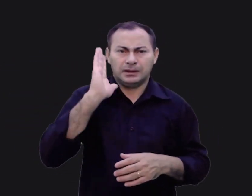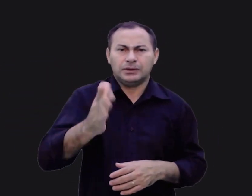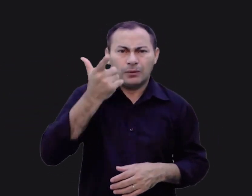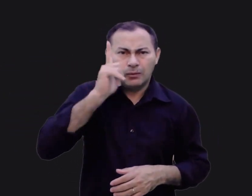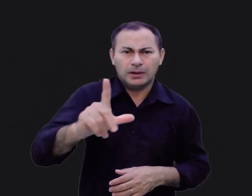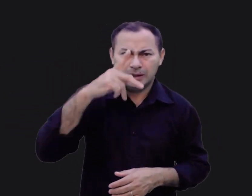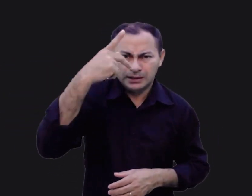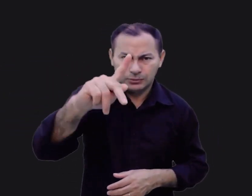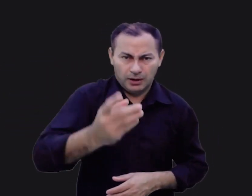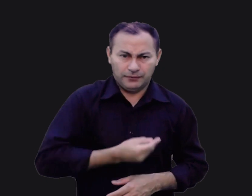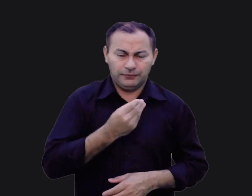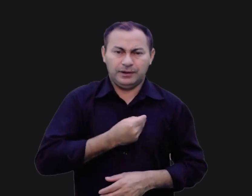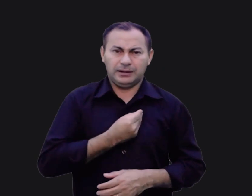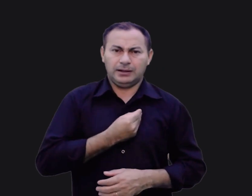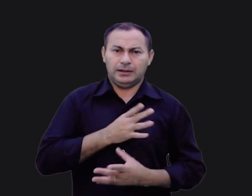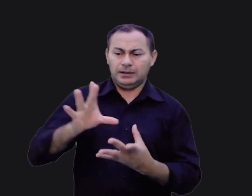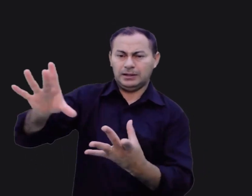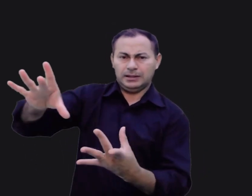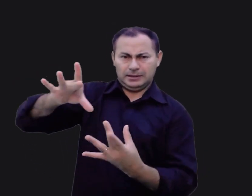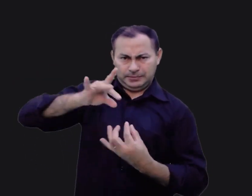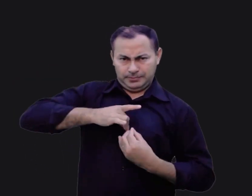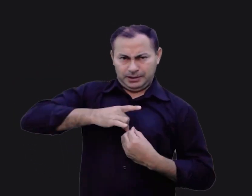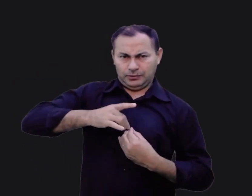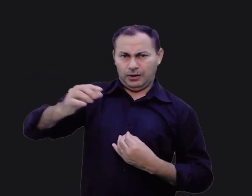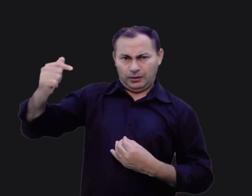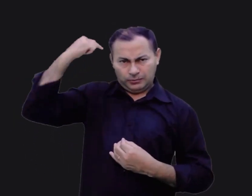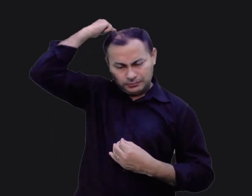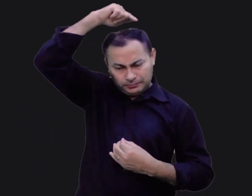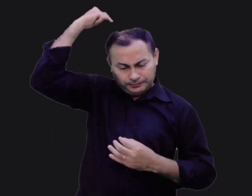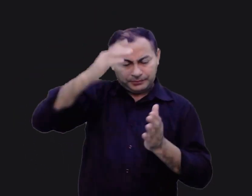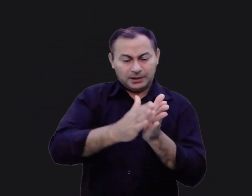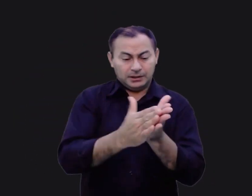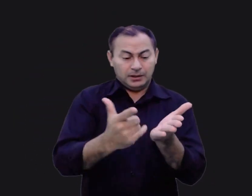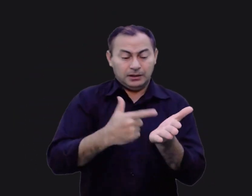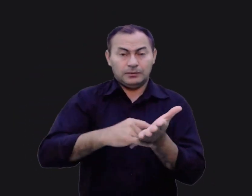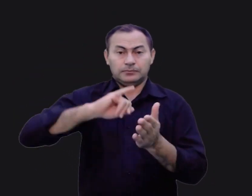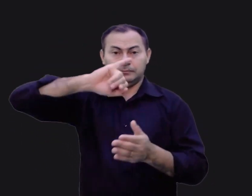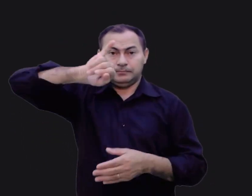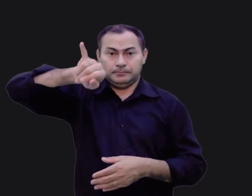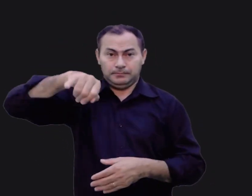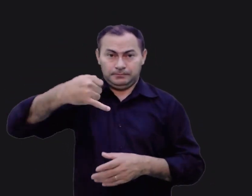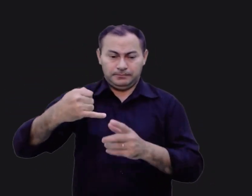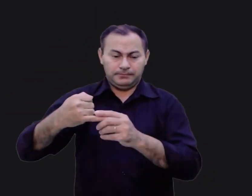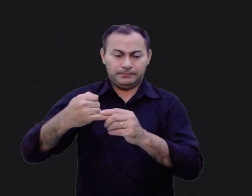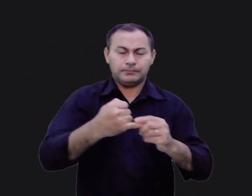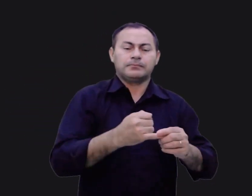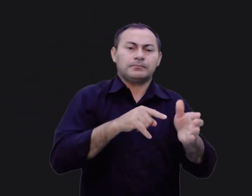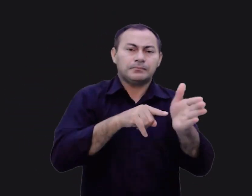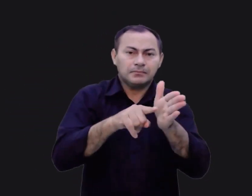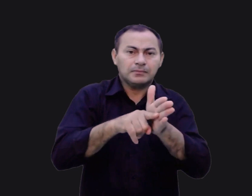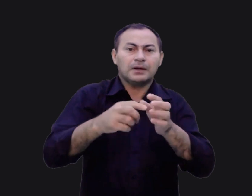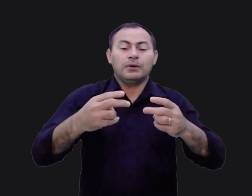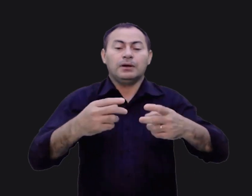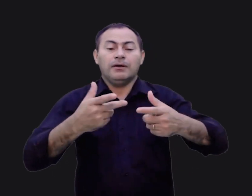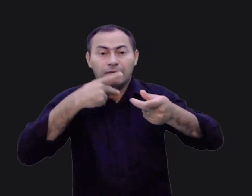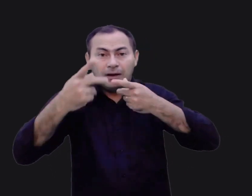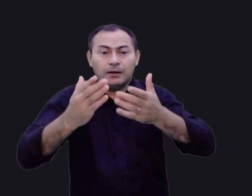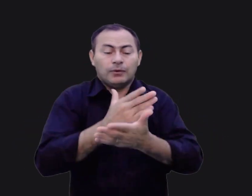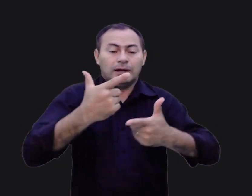Já conquistou sua Canaã espiritual? Essa parte do livro de Josué também levanta algumas questões sobre guerra de